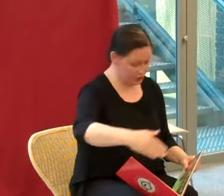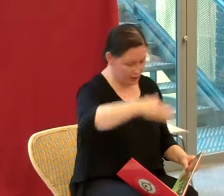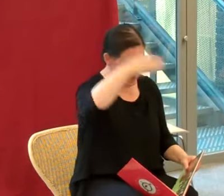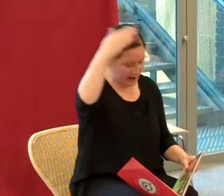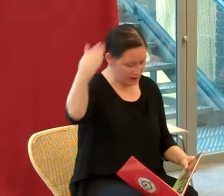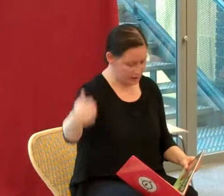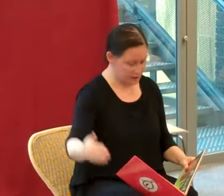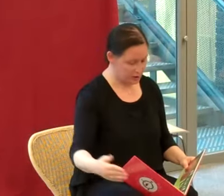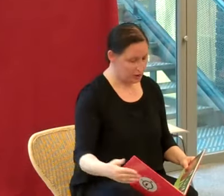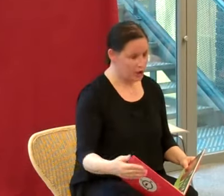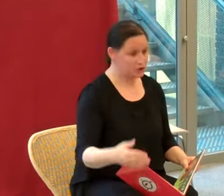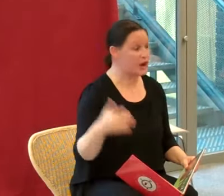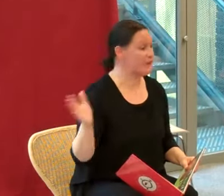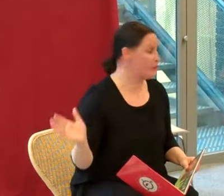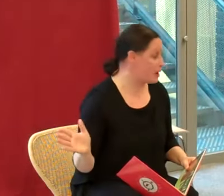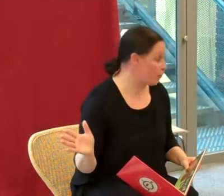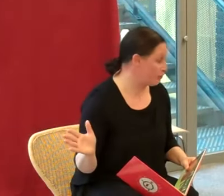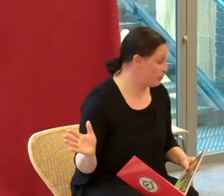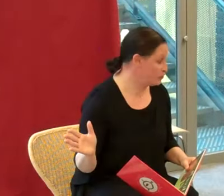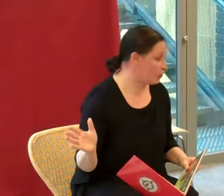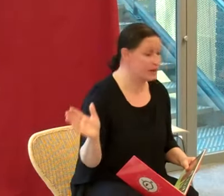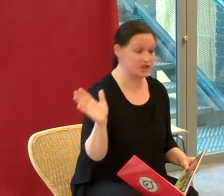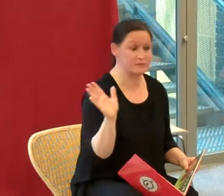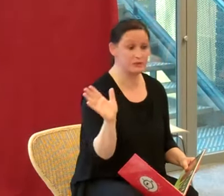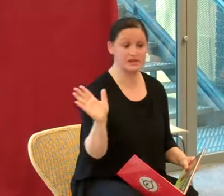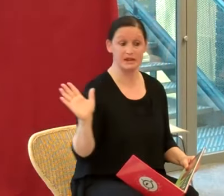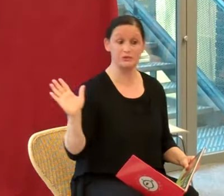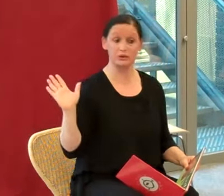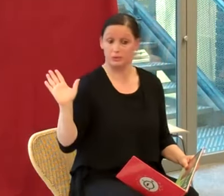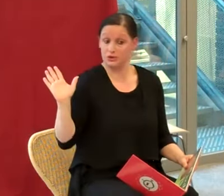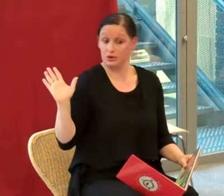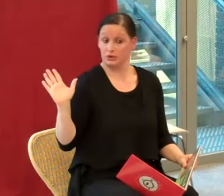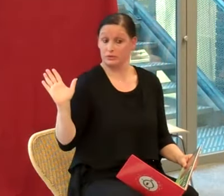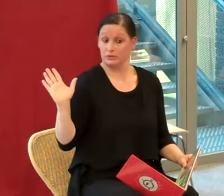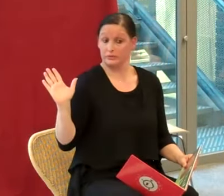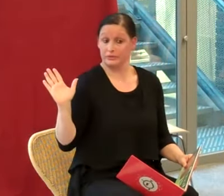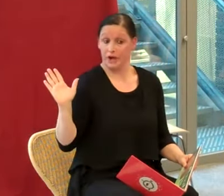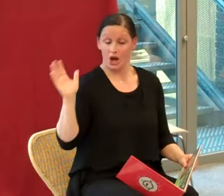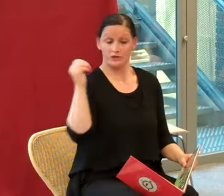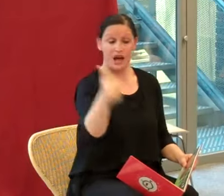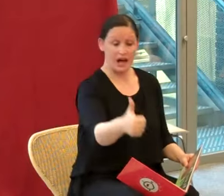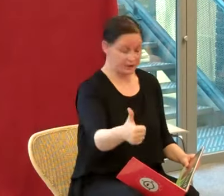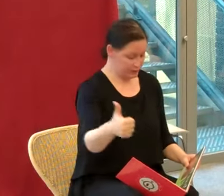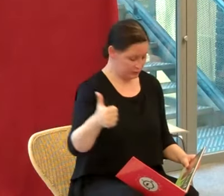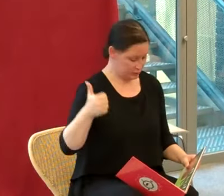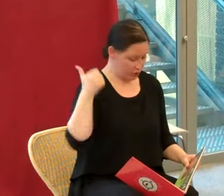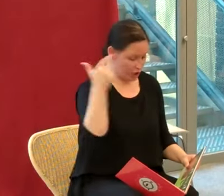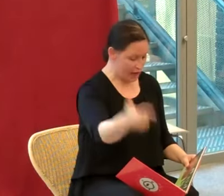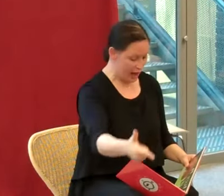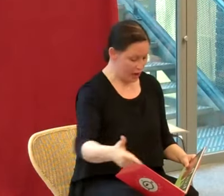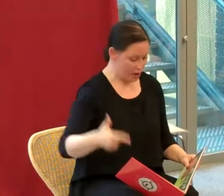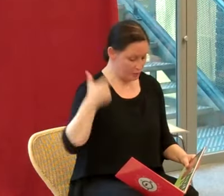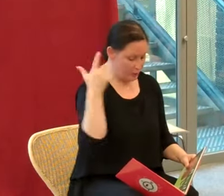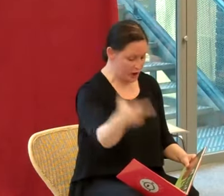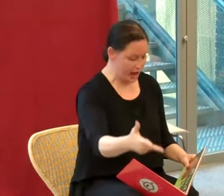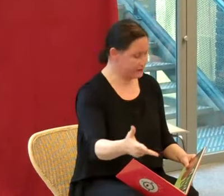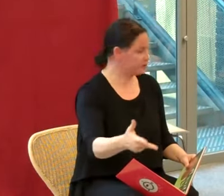en Noël, dans la forêt profonde, on n jamais vu des animaux plus gros. Dinde, renard, bolette,